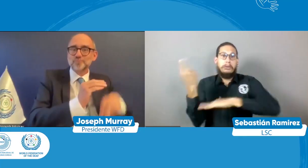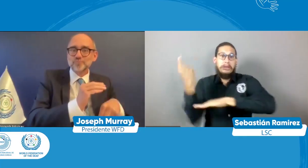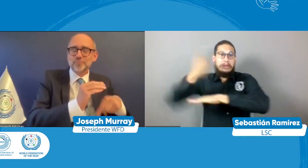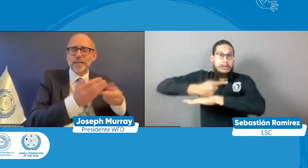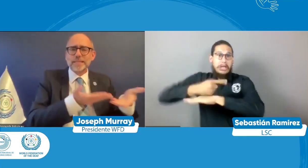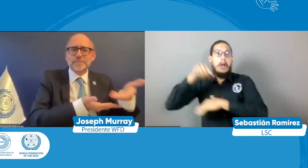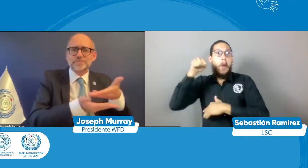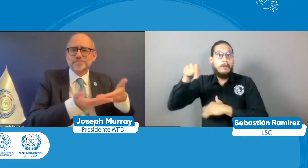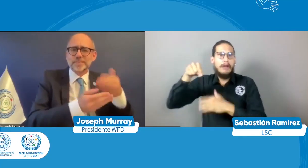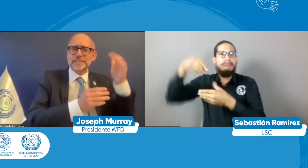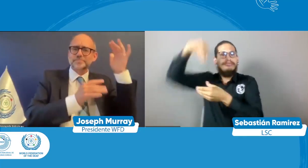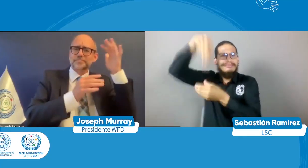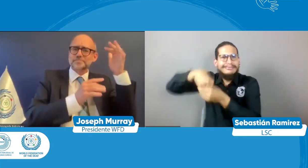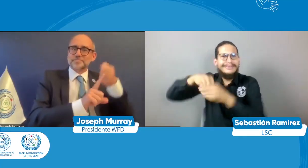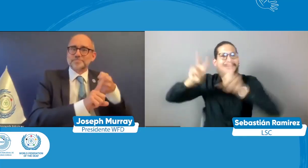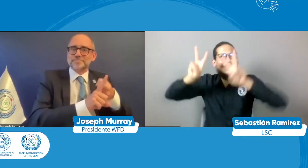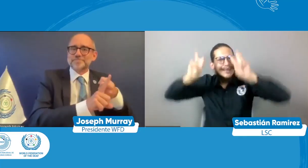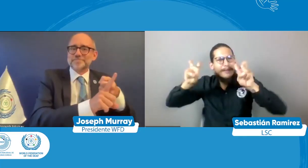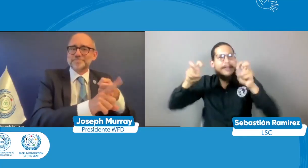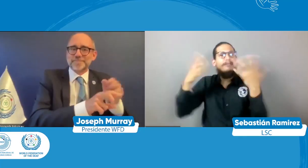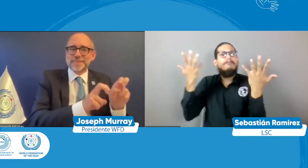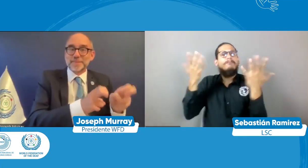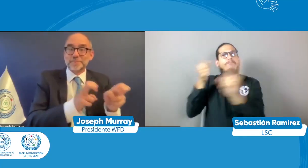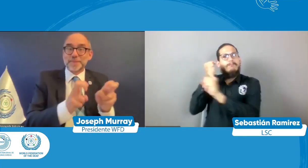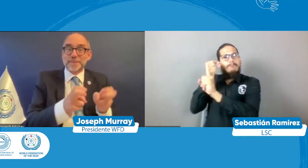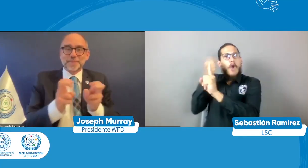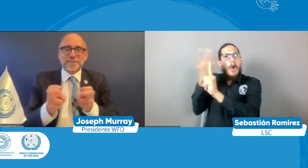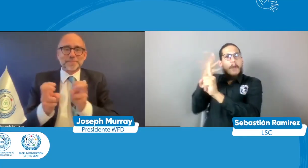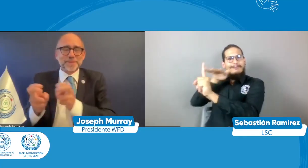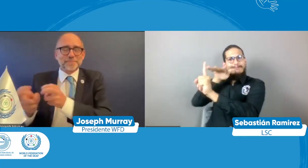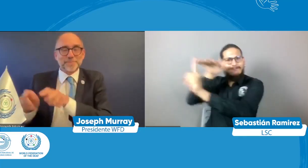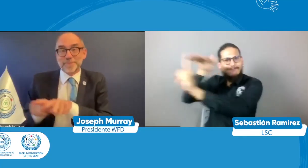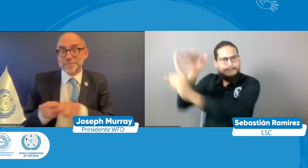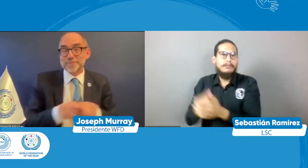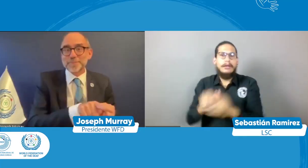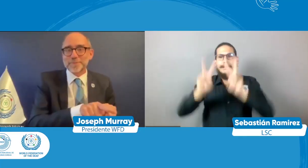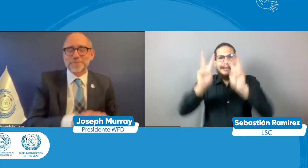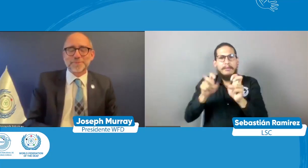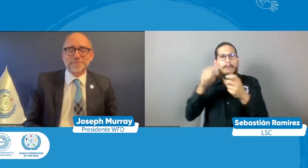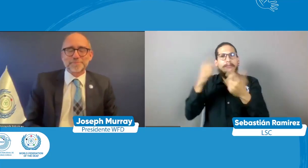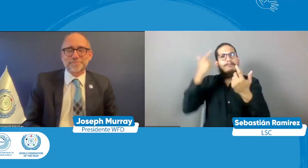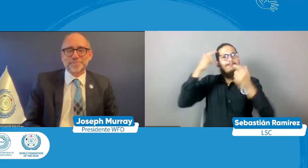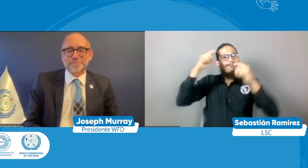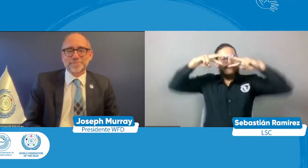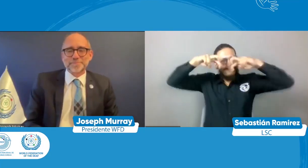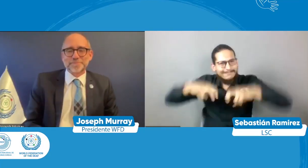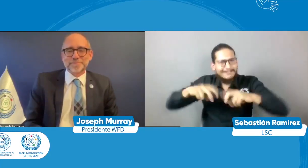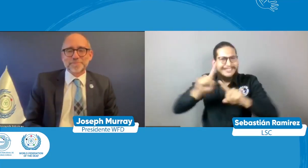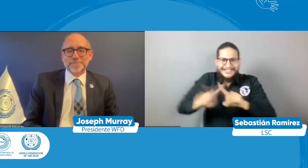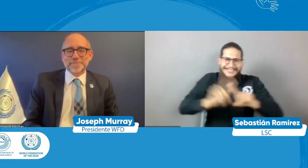y vamos a empezar pues justamente hablando de esta filosofía de lo que es la semana ¿no?